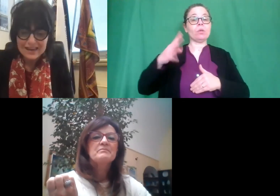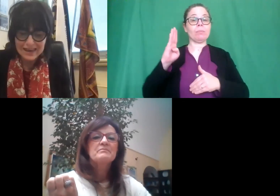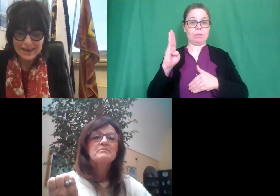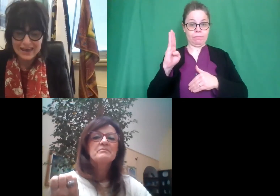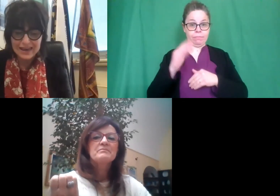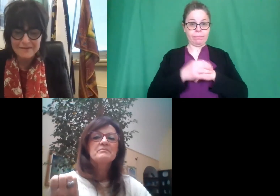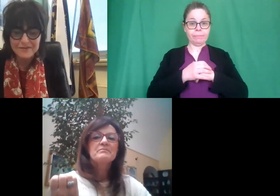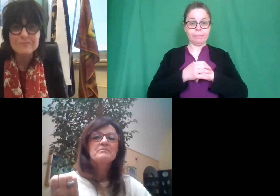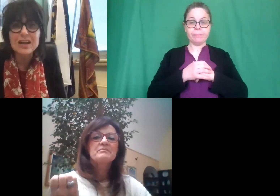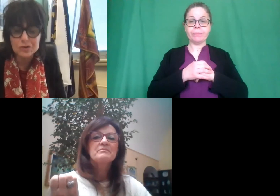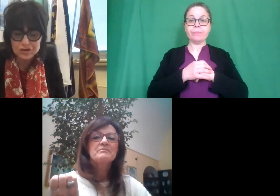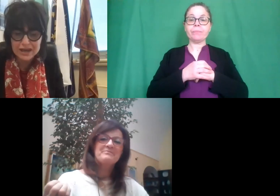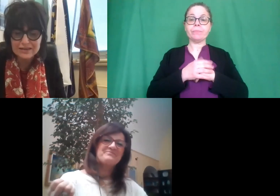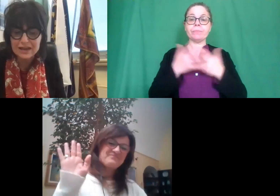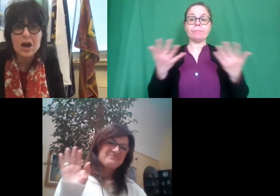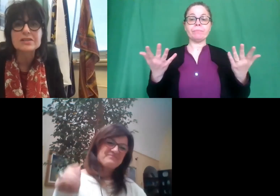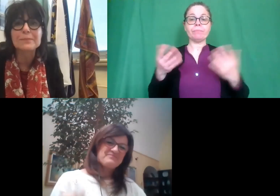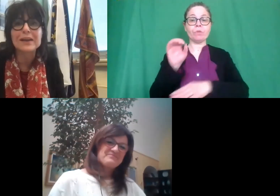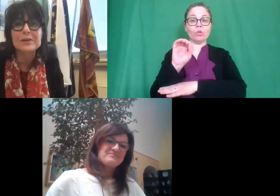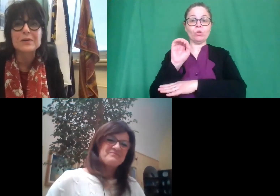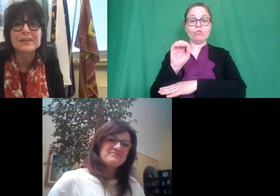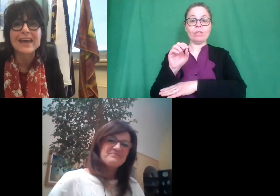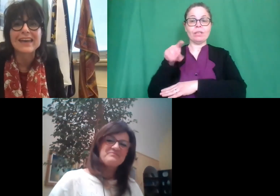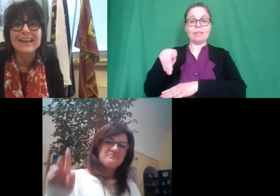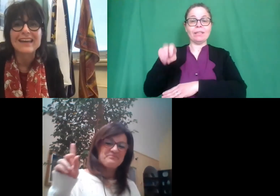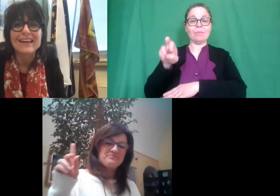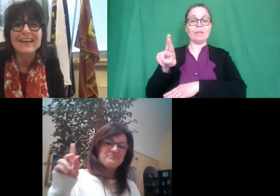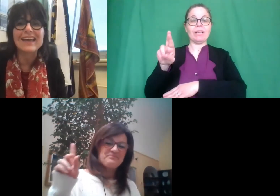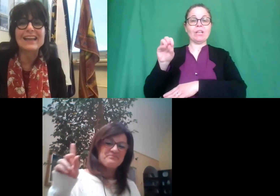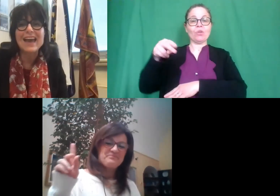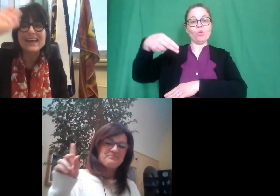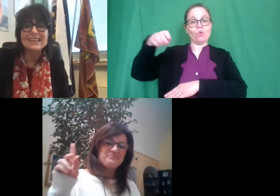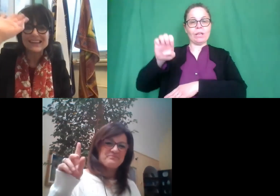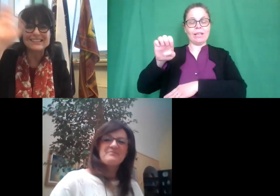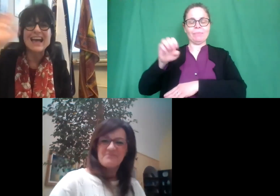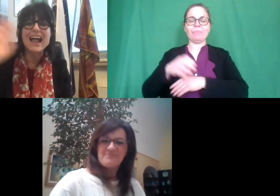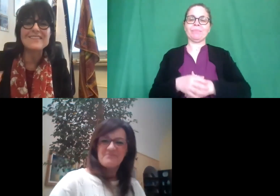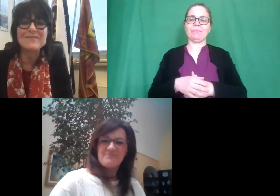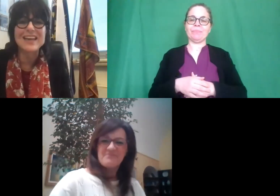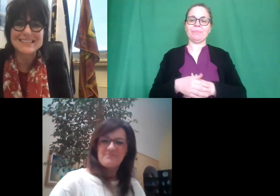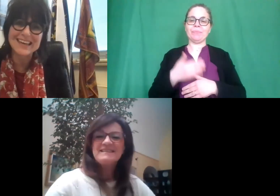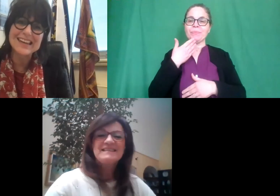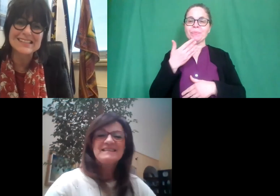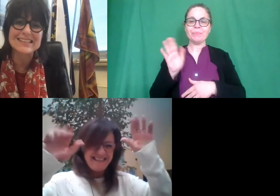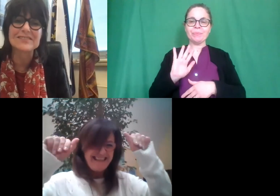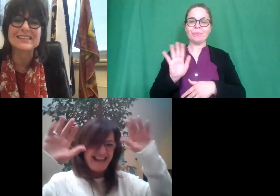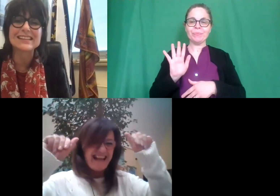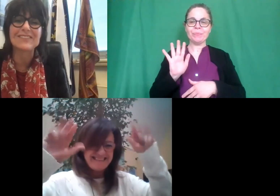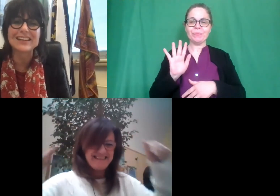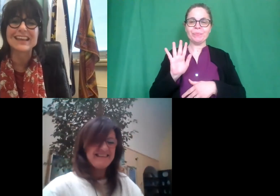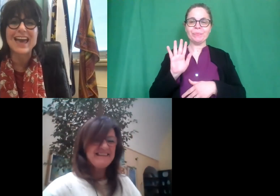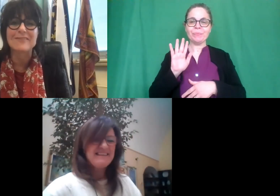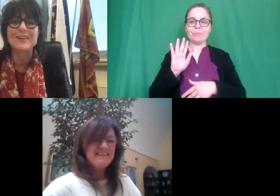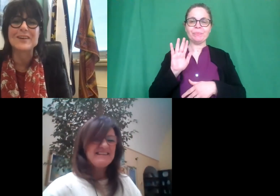avevamo la docente Rosa Perrone e lei salve piacere ci siamo